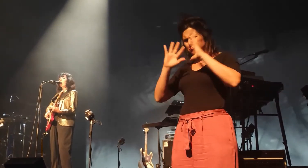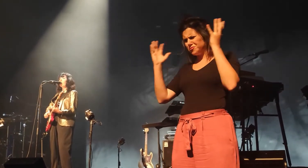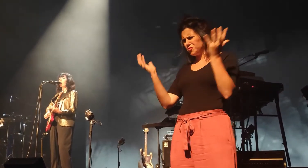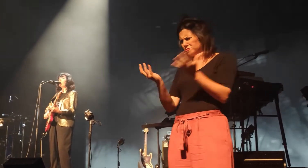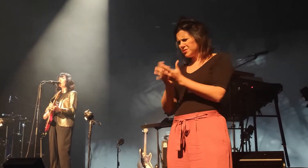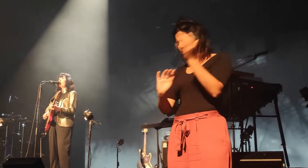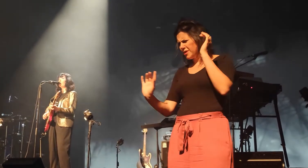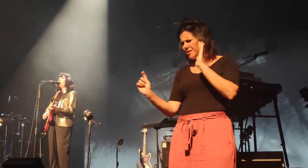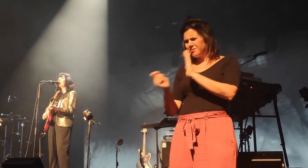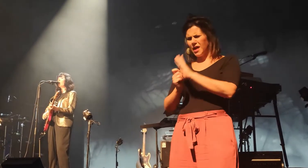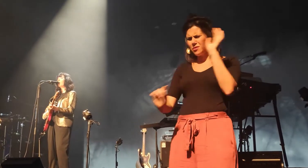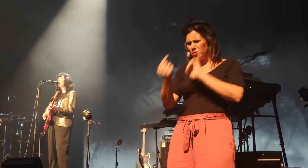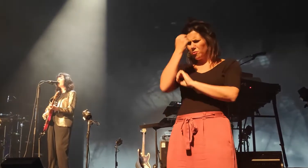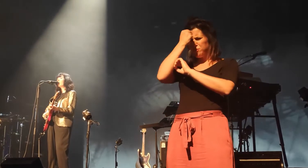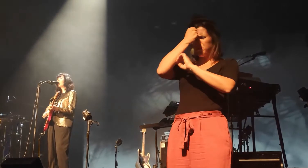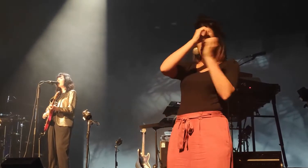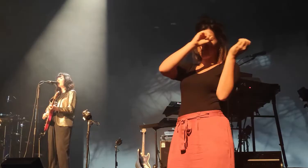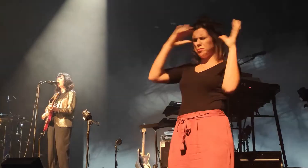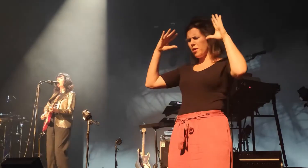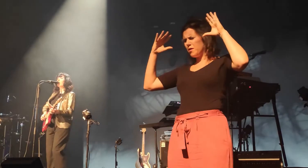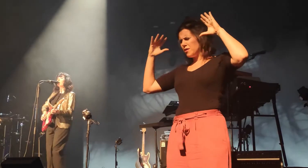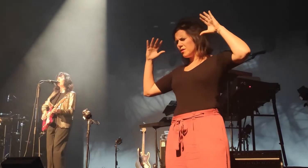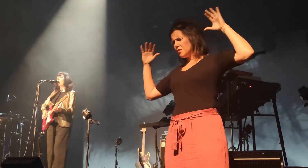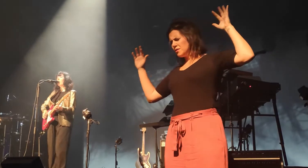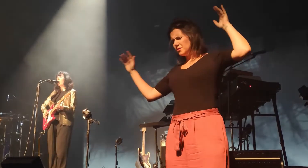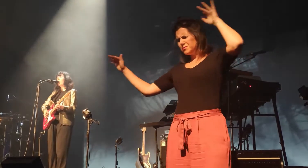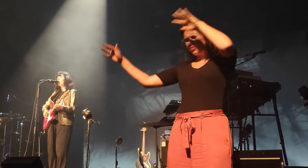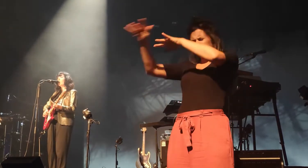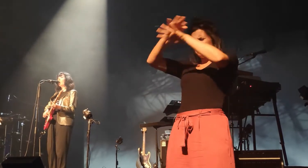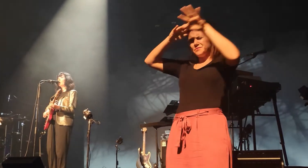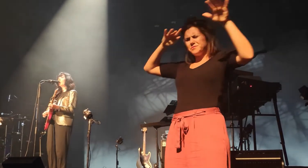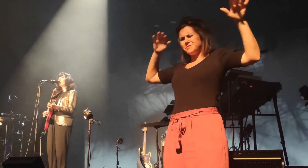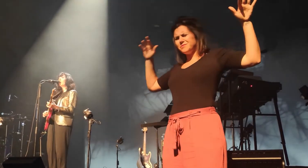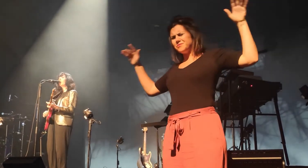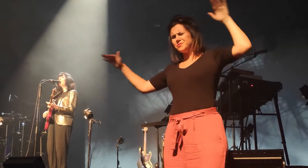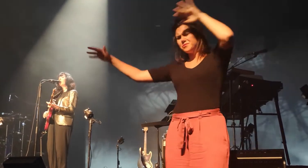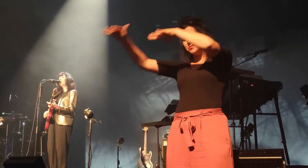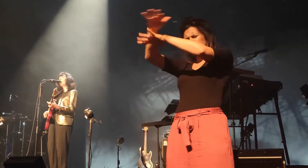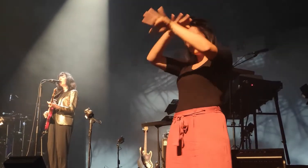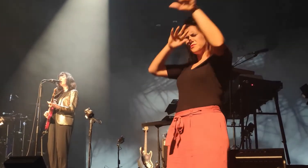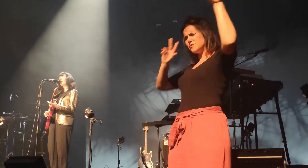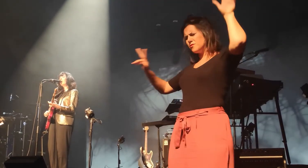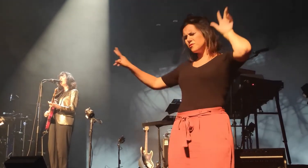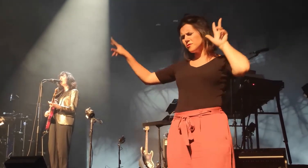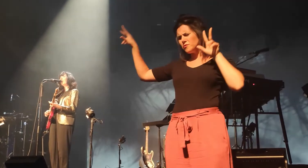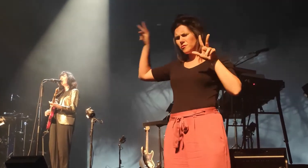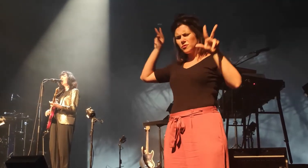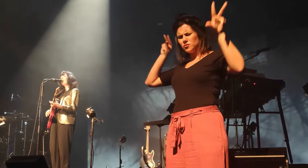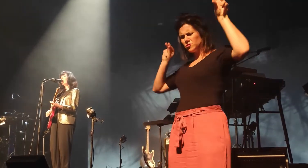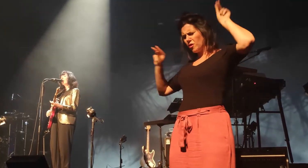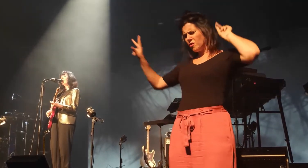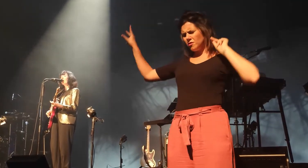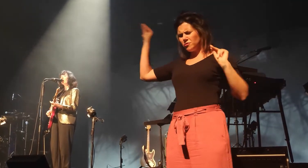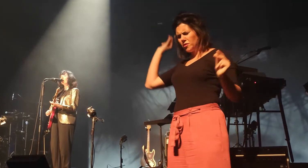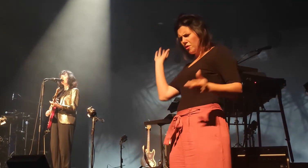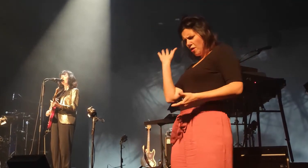quand j'y pense Comment te dire Ce que j